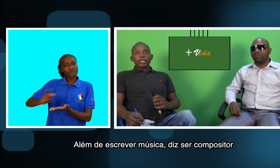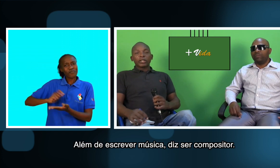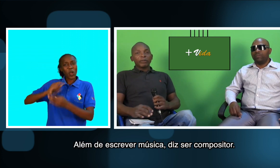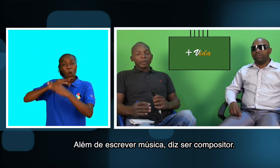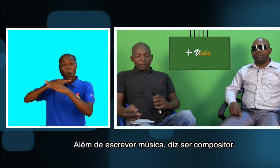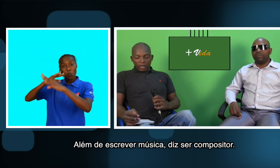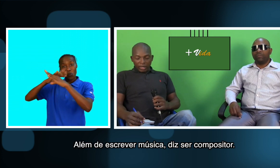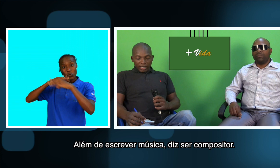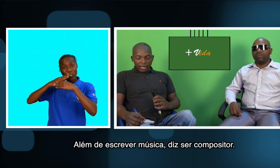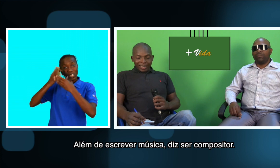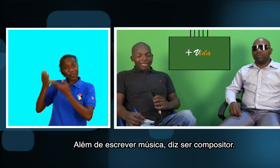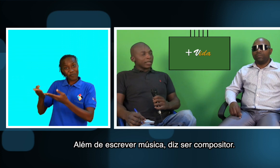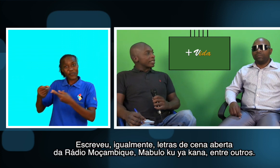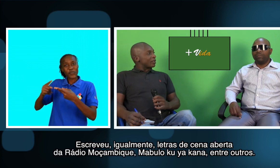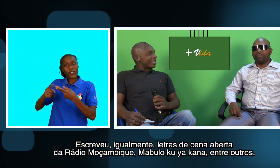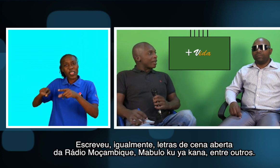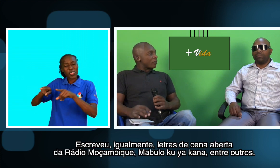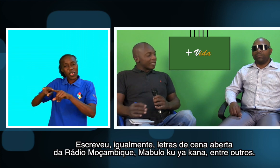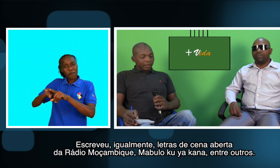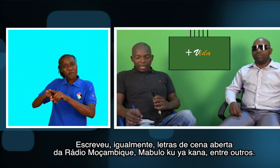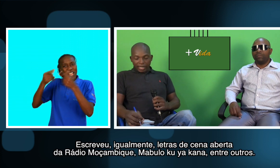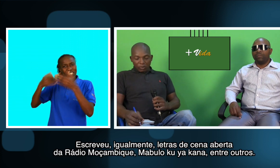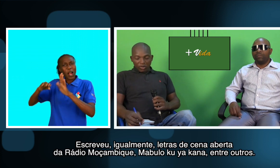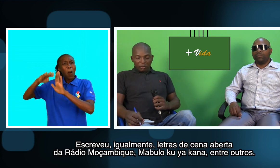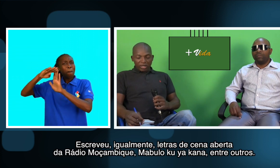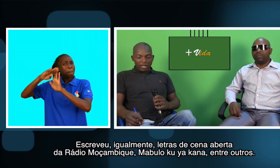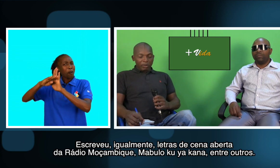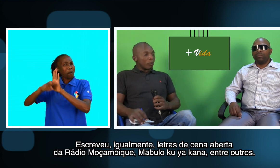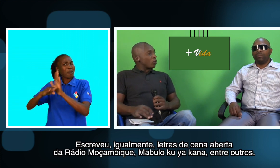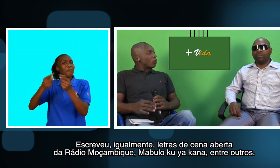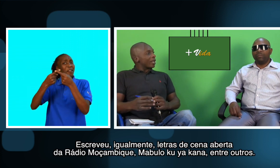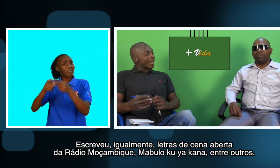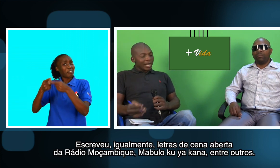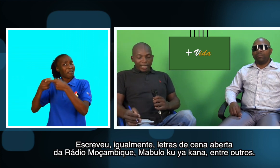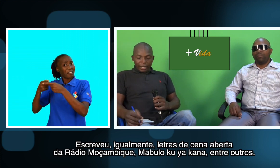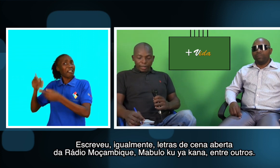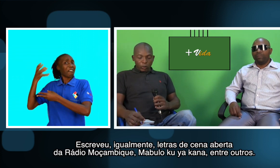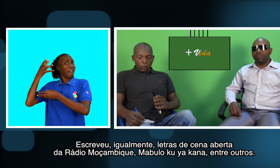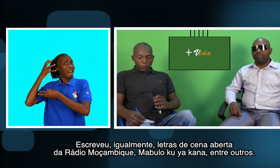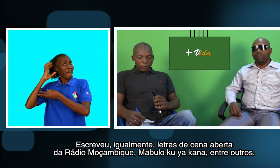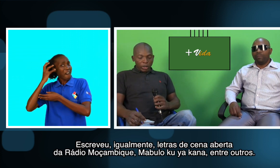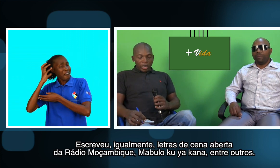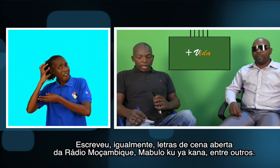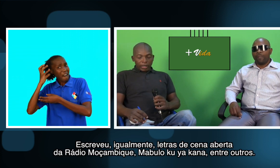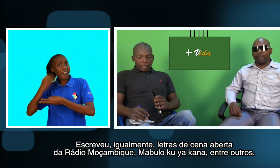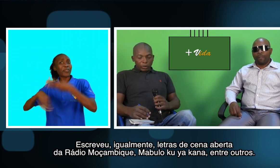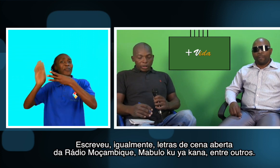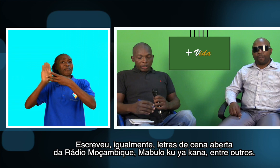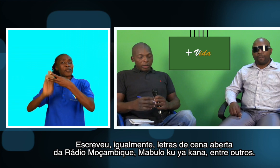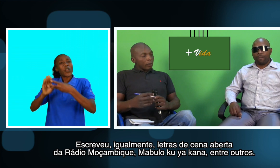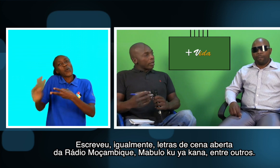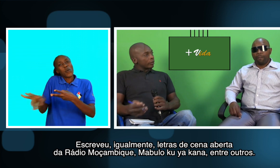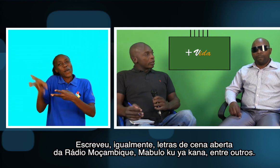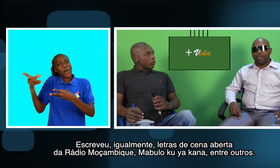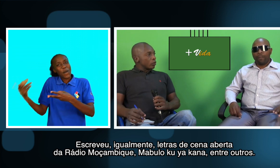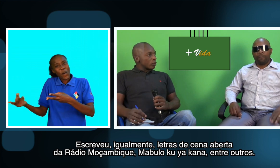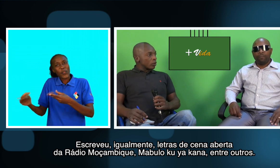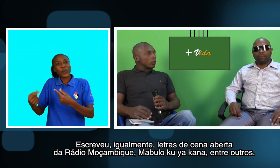escreveu letras de cena aberta da Rádio Moçambique, Mabulco e Acana, entre outros. Entanto que também é músico